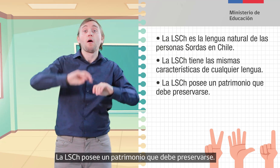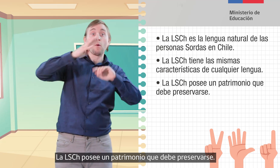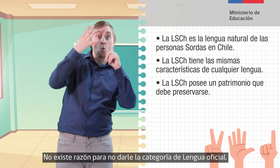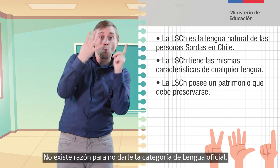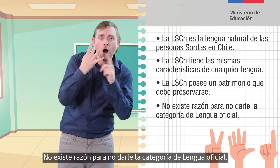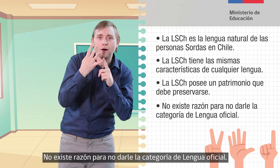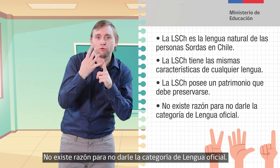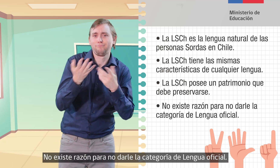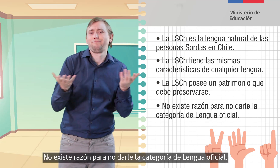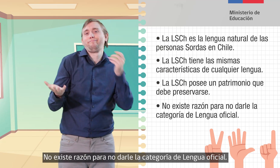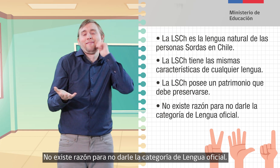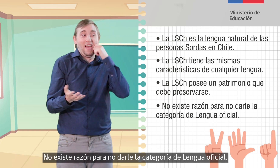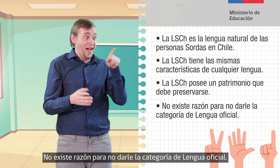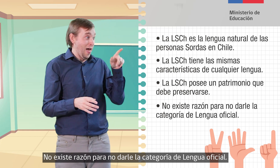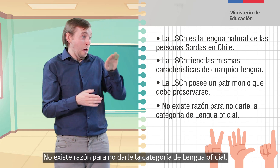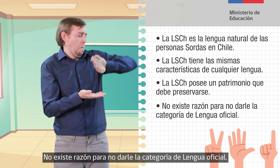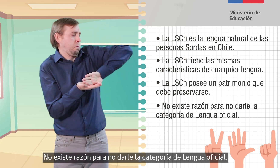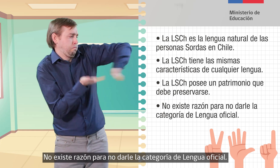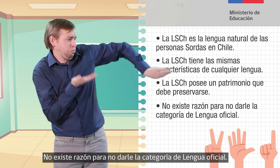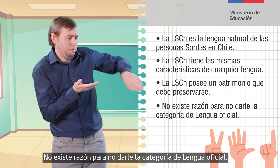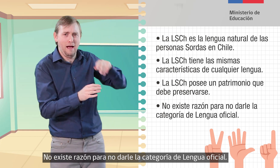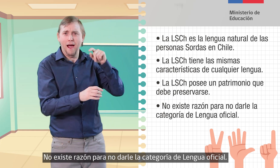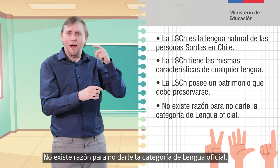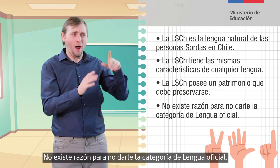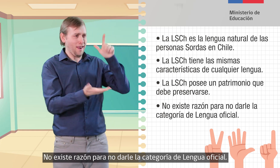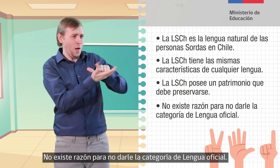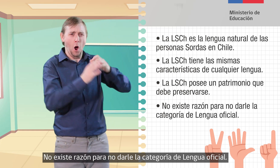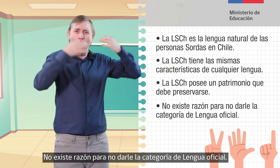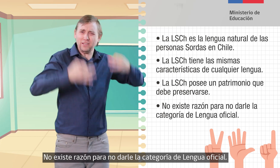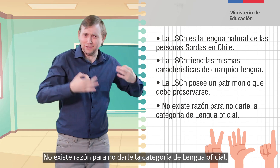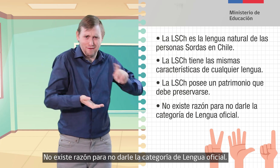No existe razón para no darle la categoría de lengua oficial.